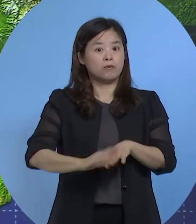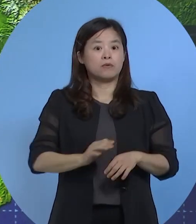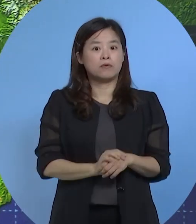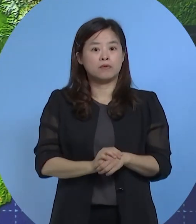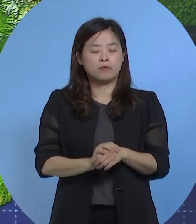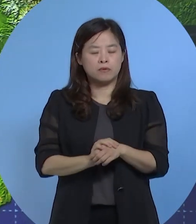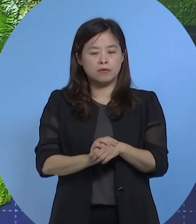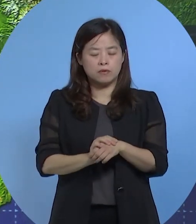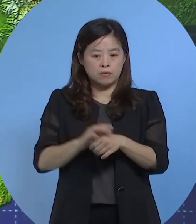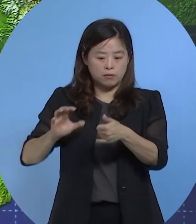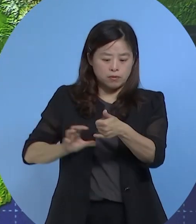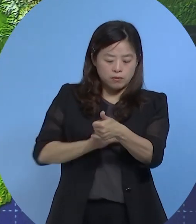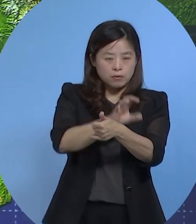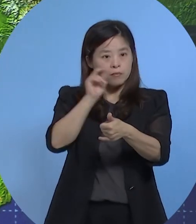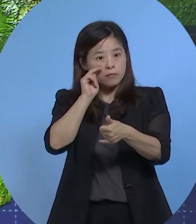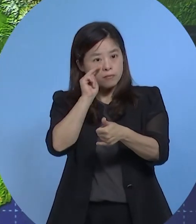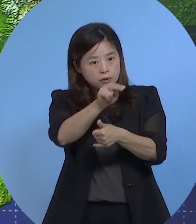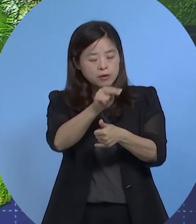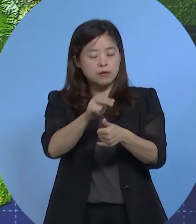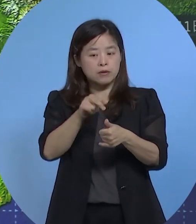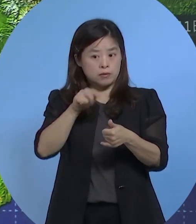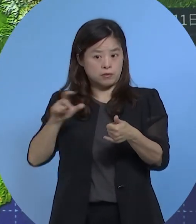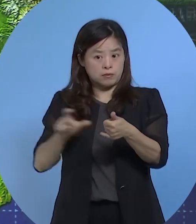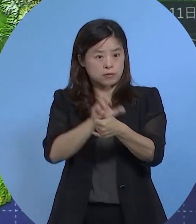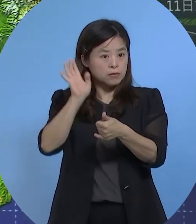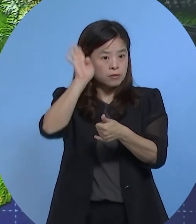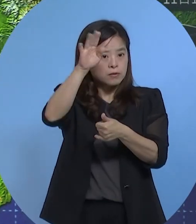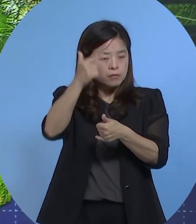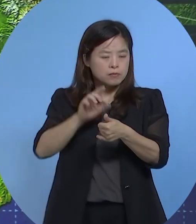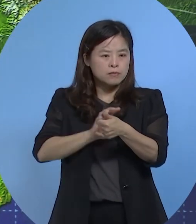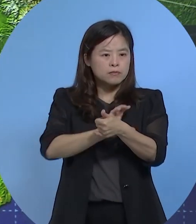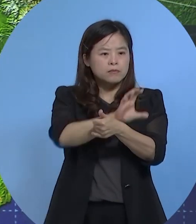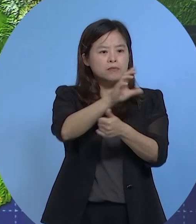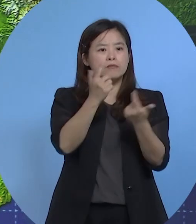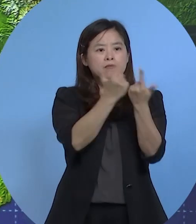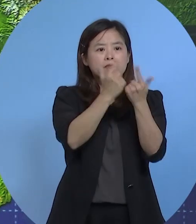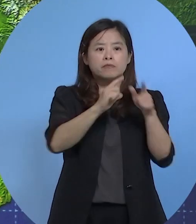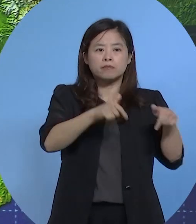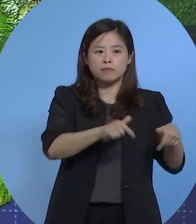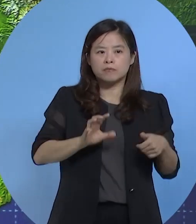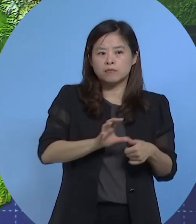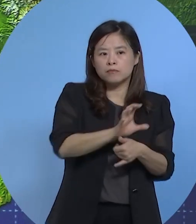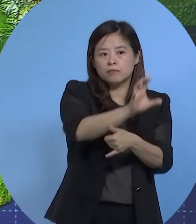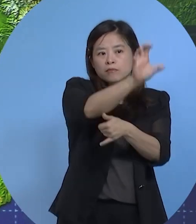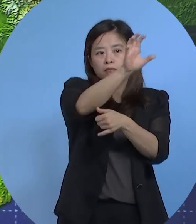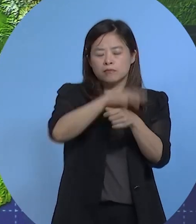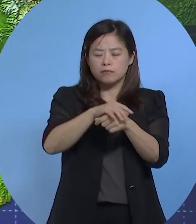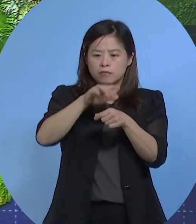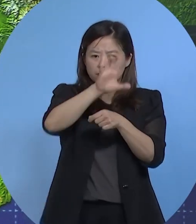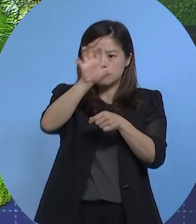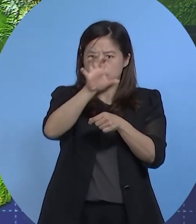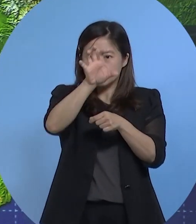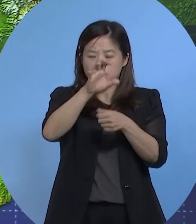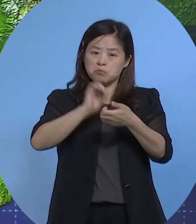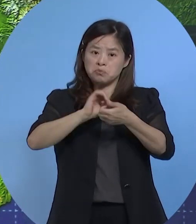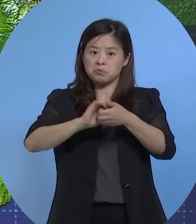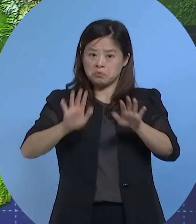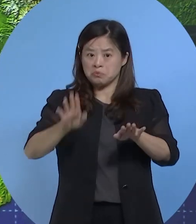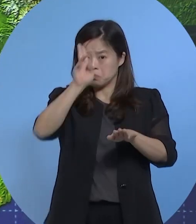而从路径上也显示这个台风呢未来会逐渐的往北北西方向前进暴风半径呢有机会在今天中午过后